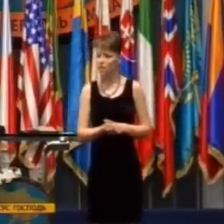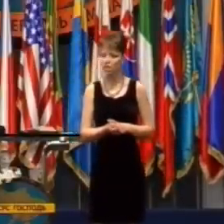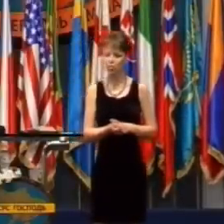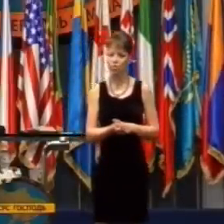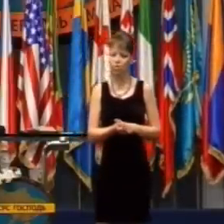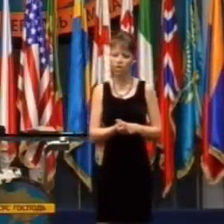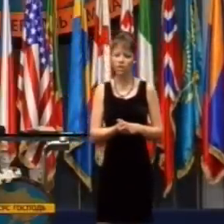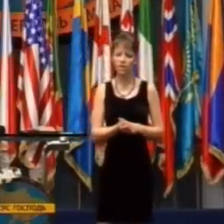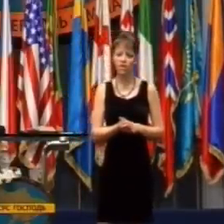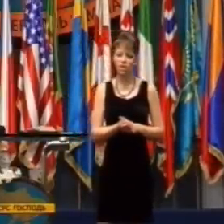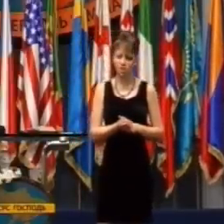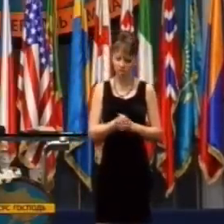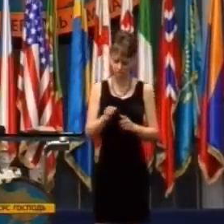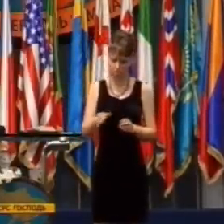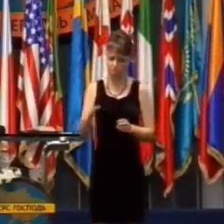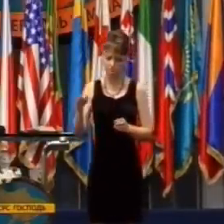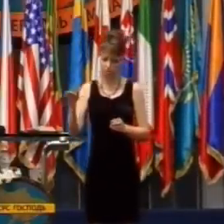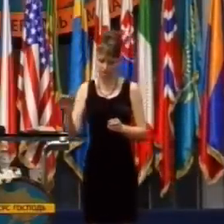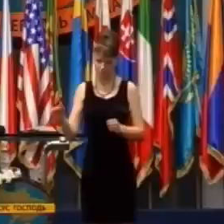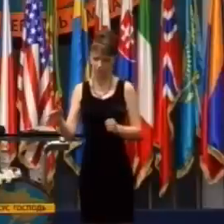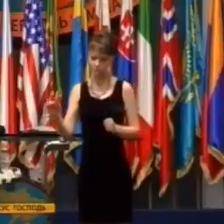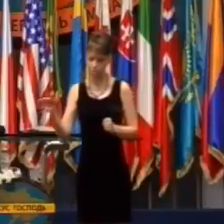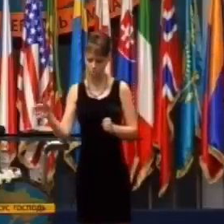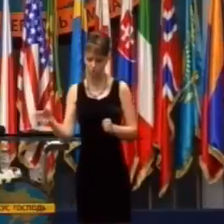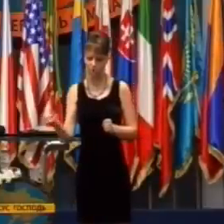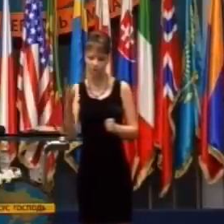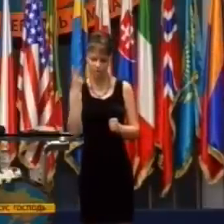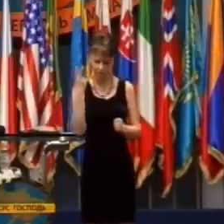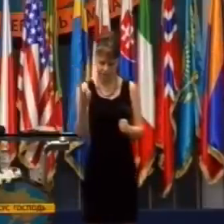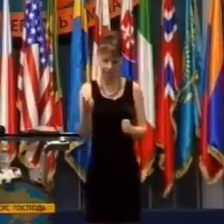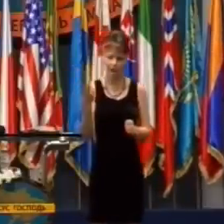Spojené štáty zhodili dve atomové bomby.